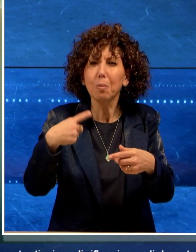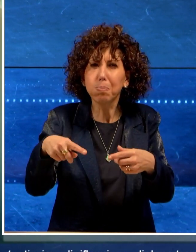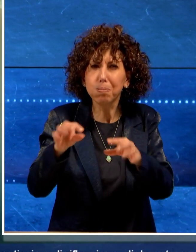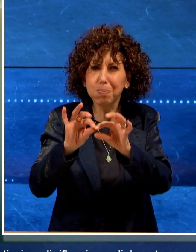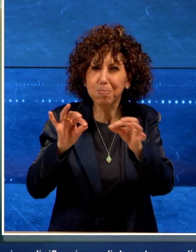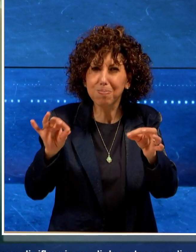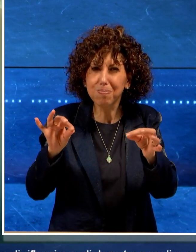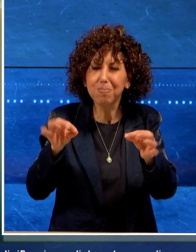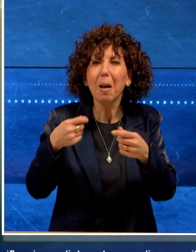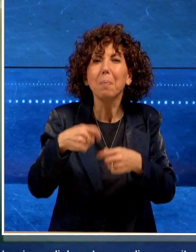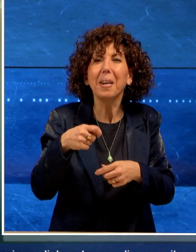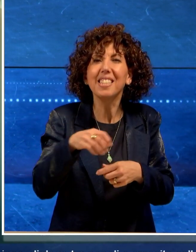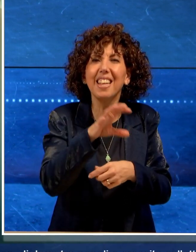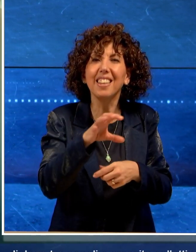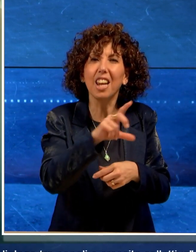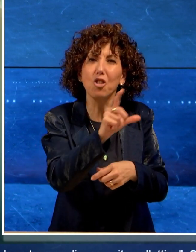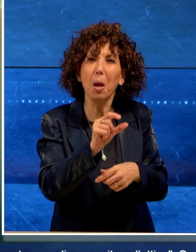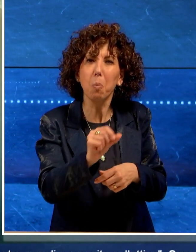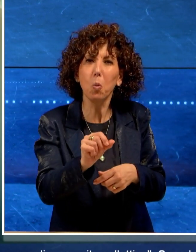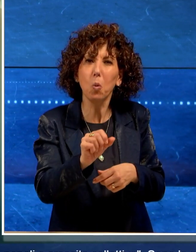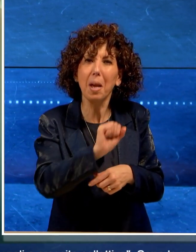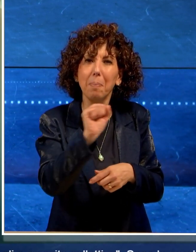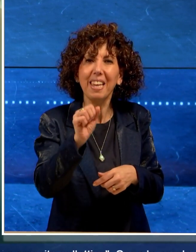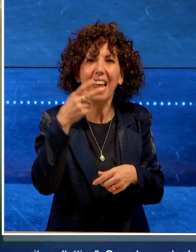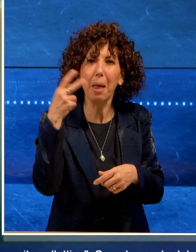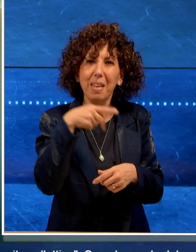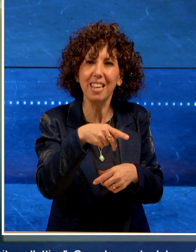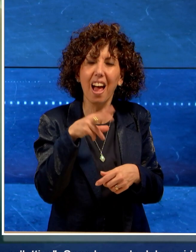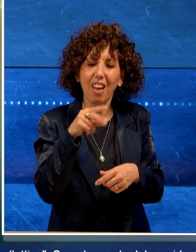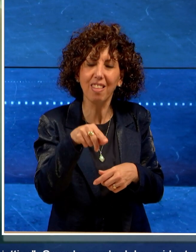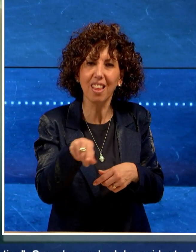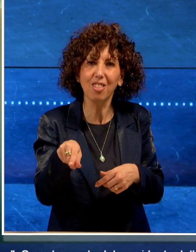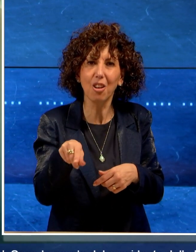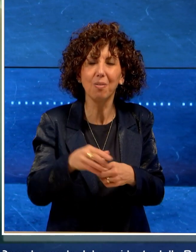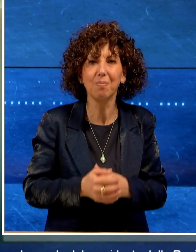del Presidente della Regione Puglia, Michele Emiliano.